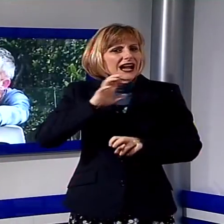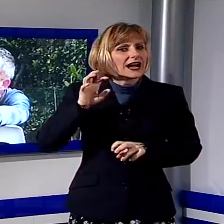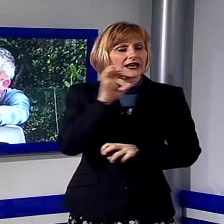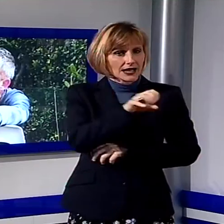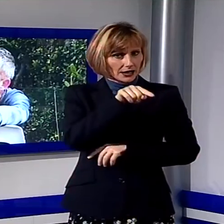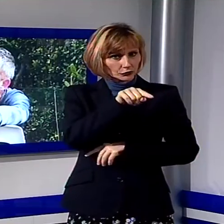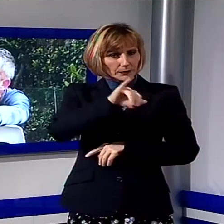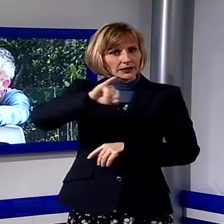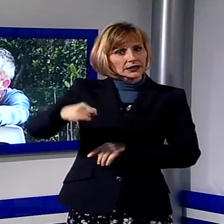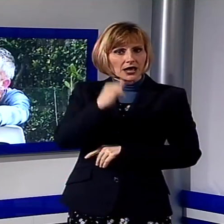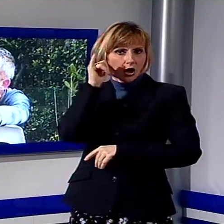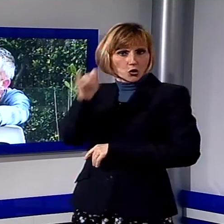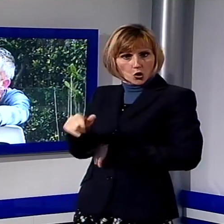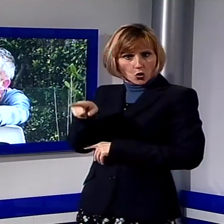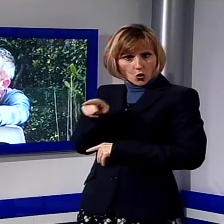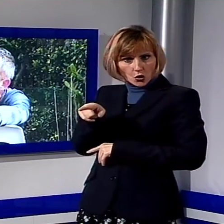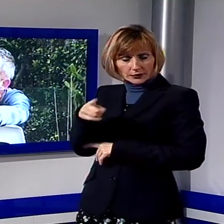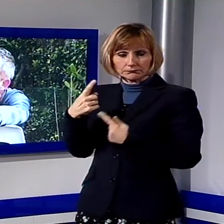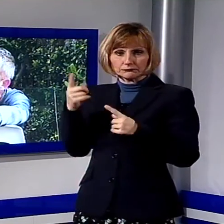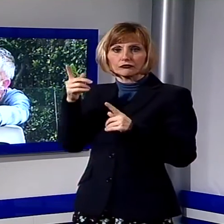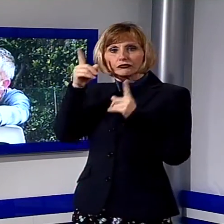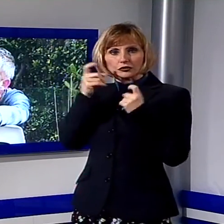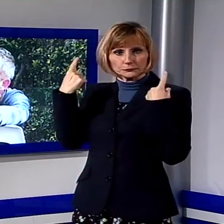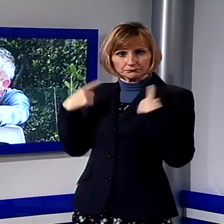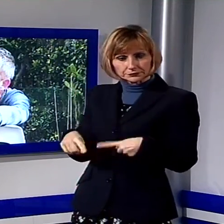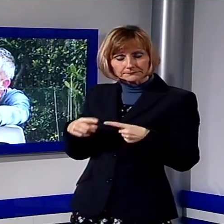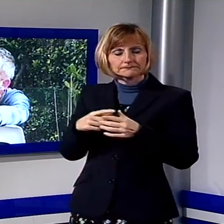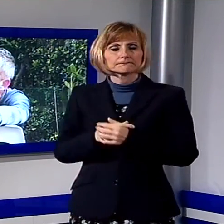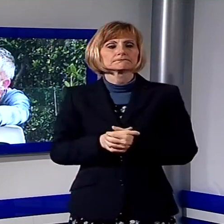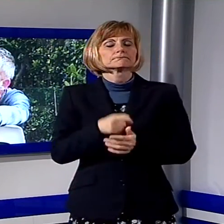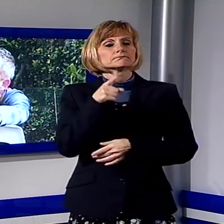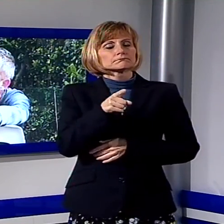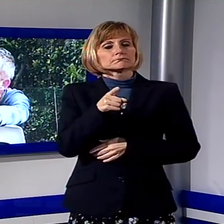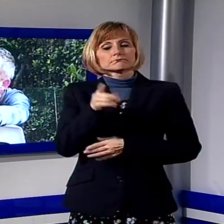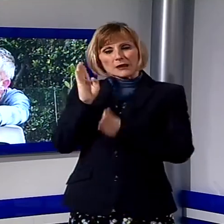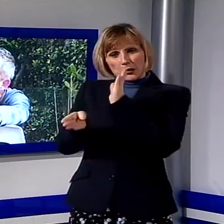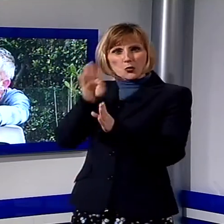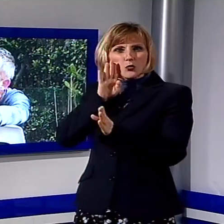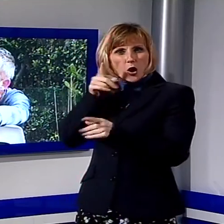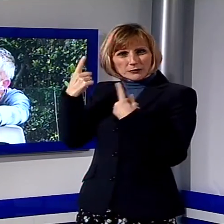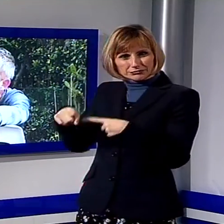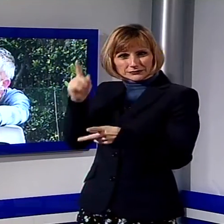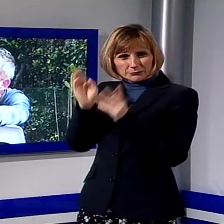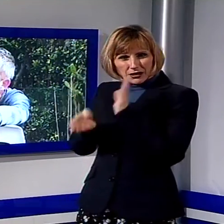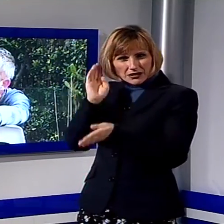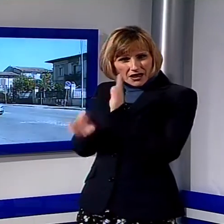scomparso a Viareggio nel novembre 2014 per le lesioni riportate nel pestaggio della notte di Halloween in Darsena. Il giovane,